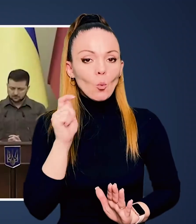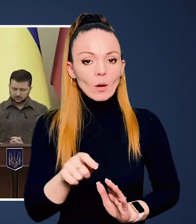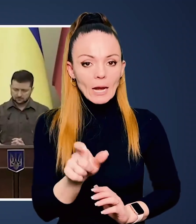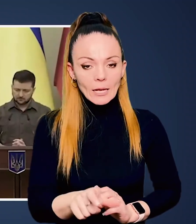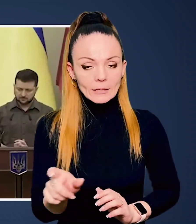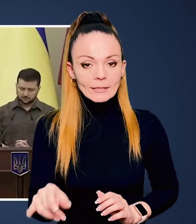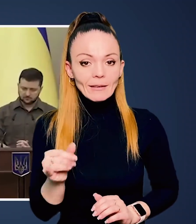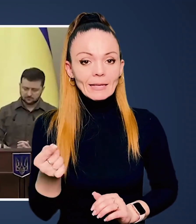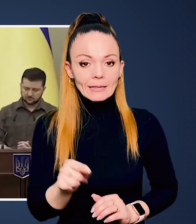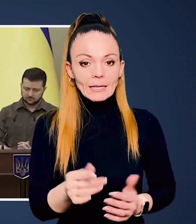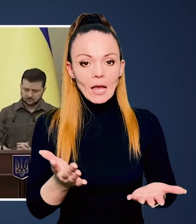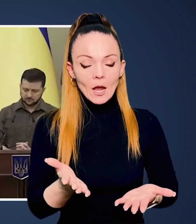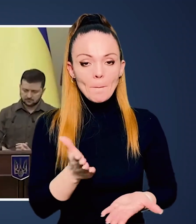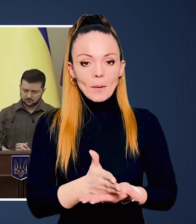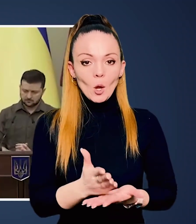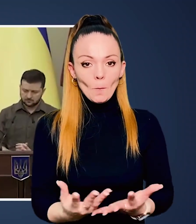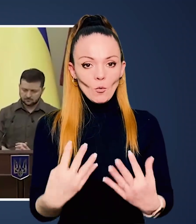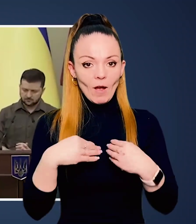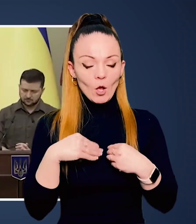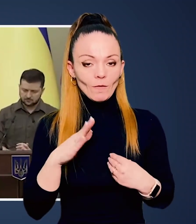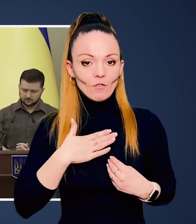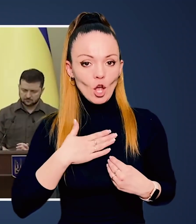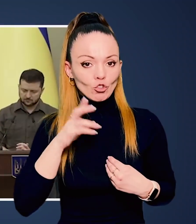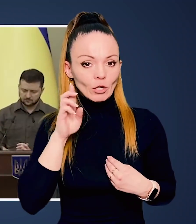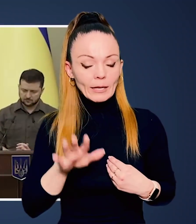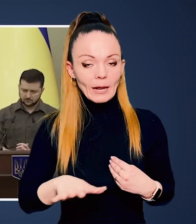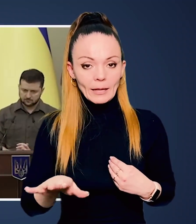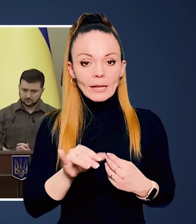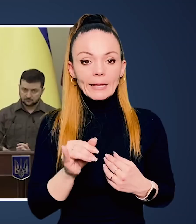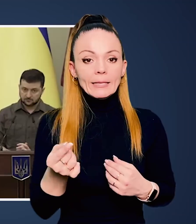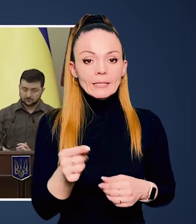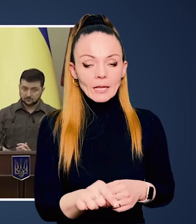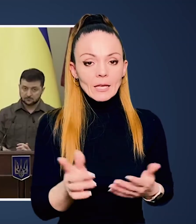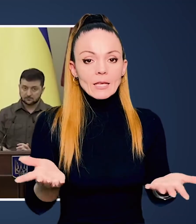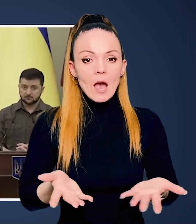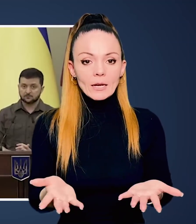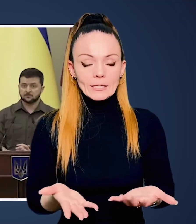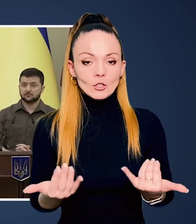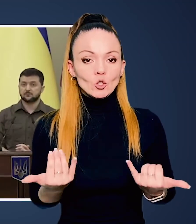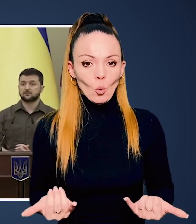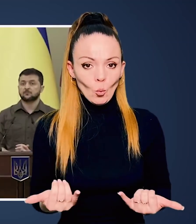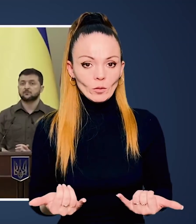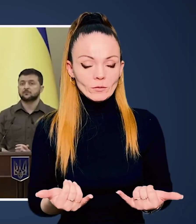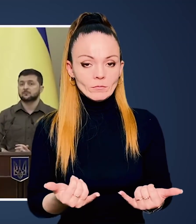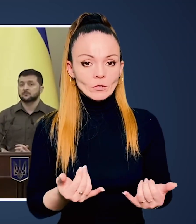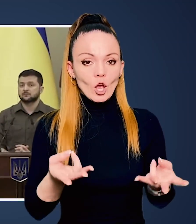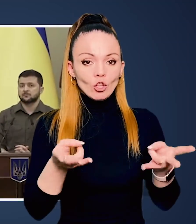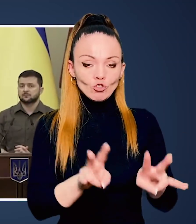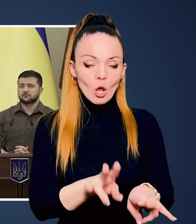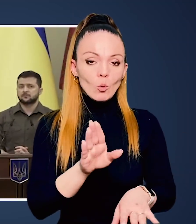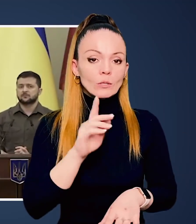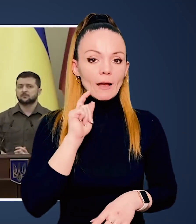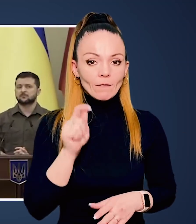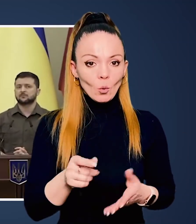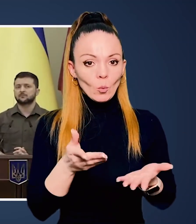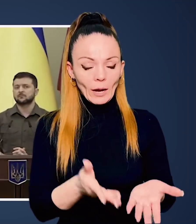підтримати. Щоб підтримати українців і тих, які перебувають в наших країнах, і тих, які